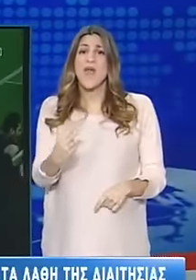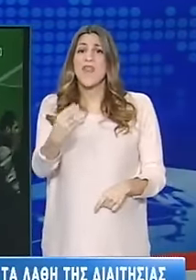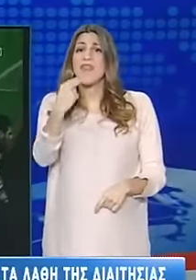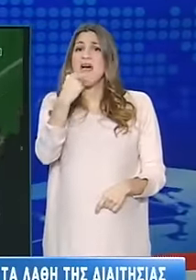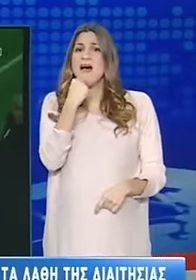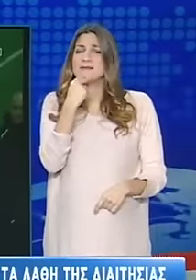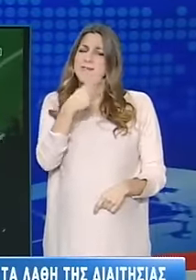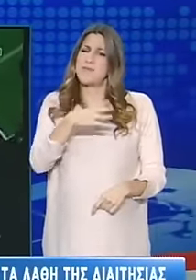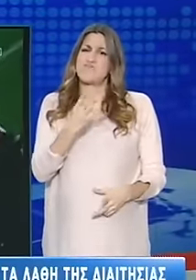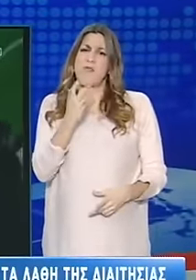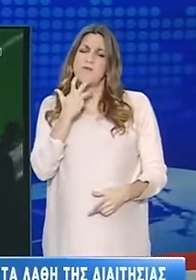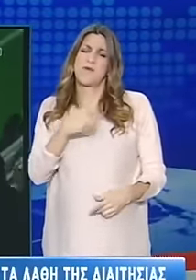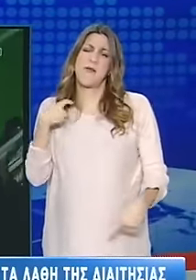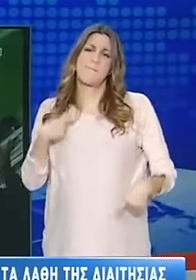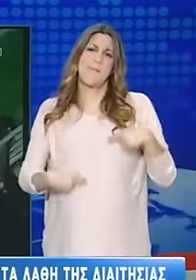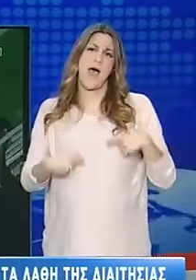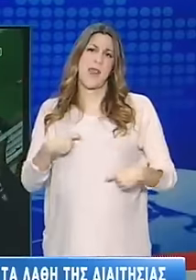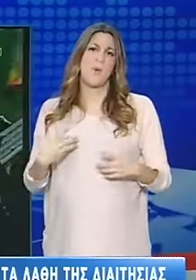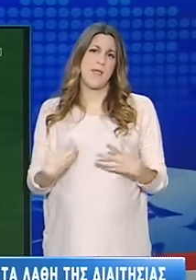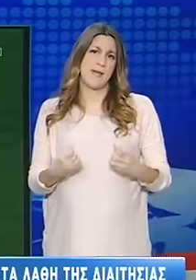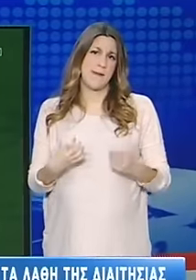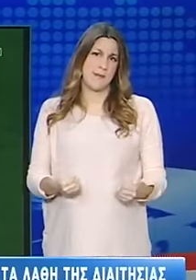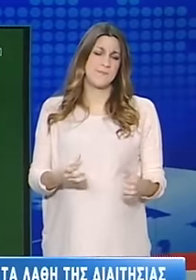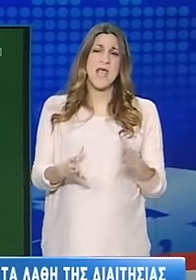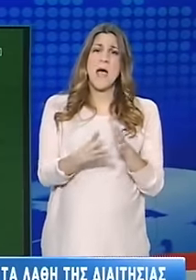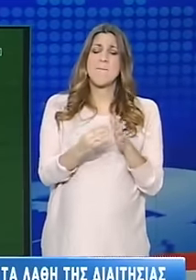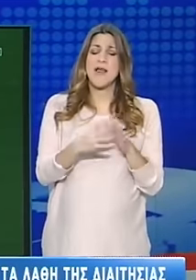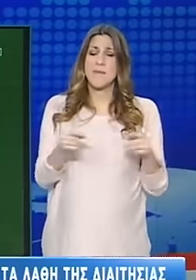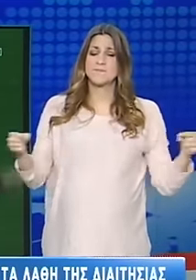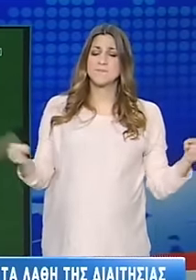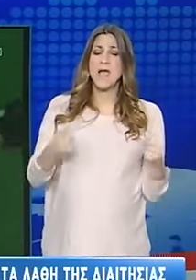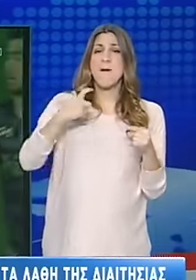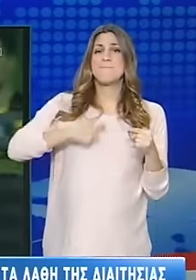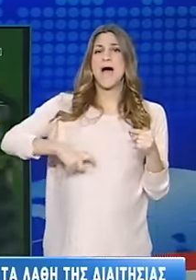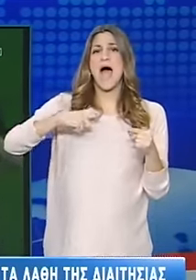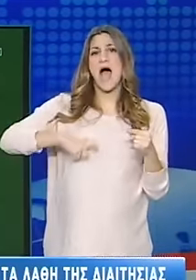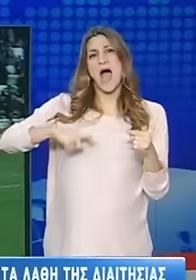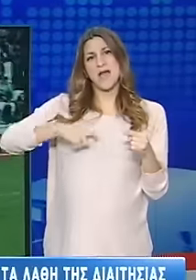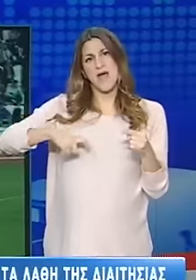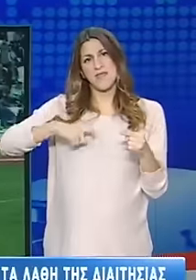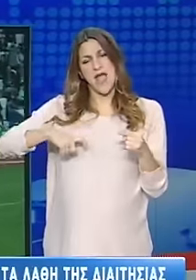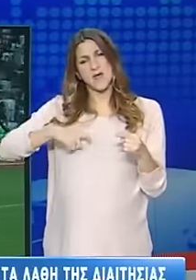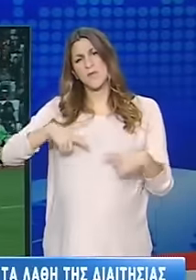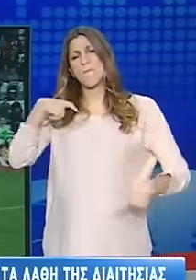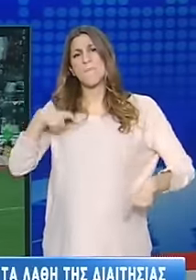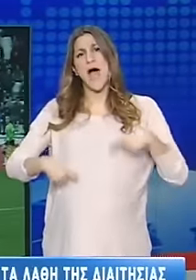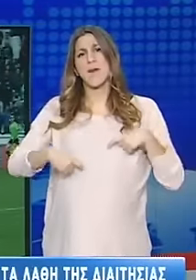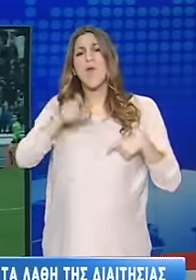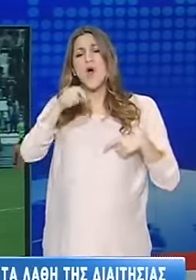αναμετρήσεις του πρωταθλήματος στη Σούπερ Λίκ το Σαββατοκύριακο. Σοβαρά παράπονα από τη διαιτησία Δελφάκη έχει ο Παναδυναϊκός στον αγώνα με τον Εργοτέλη στον